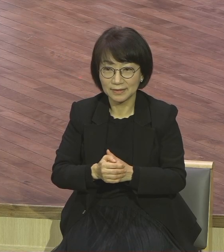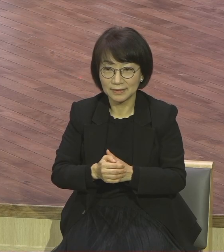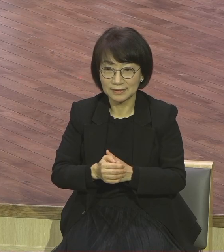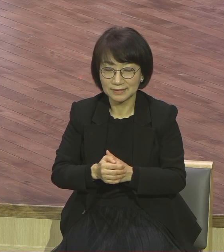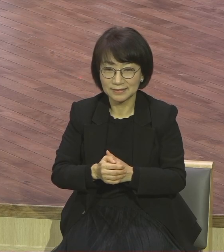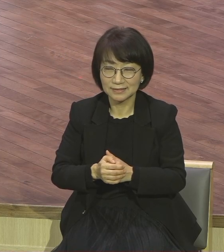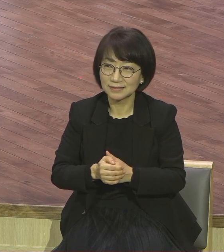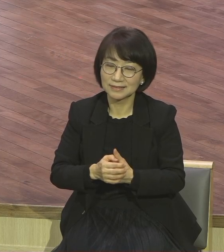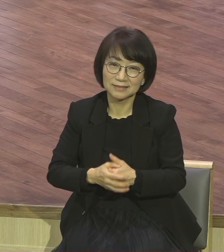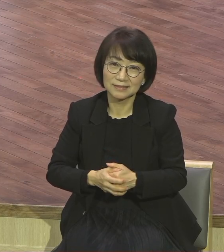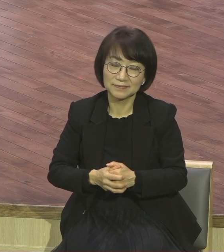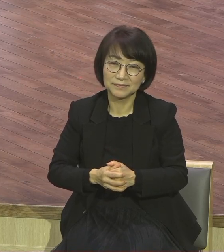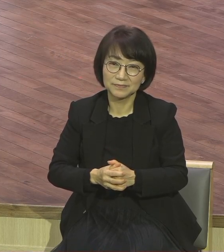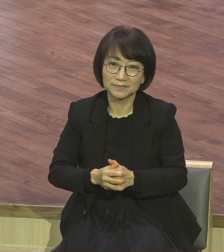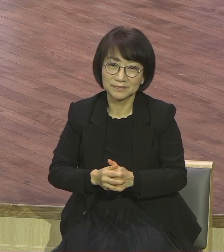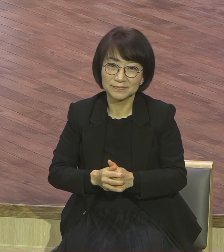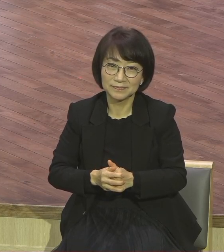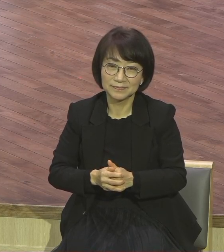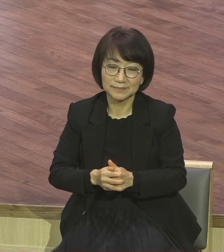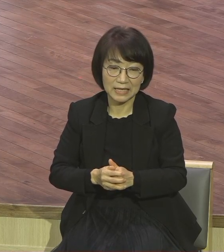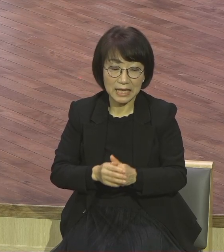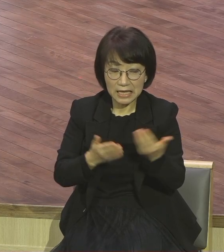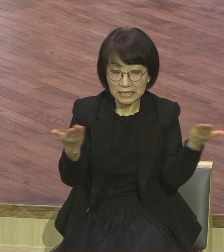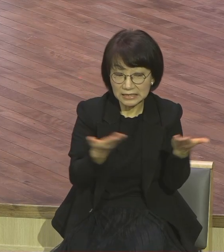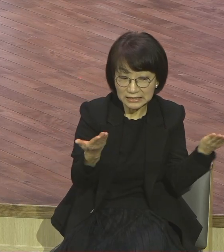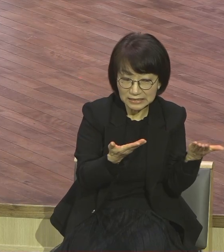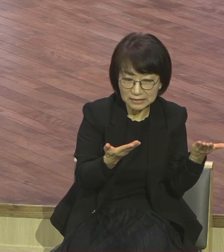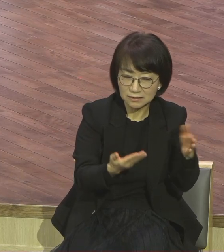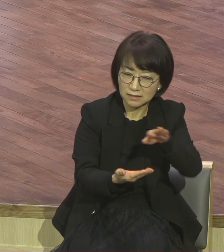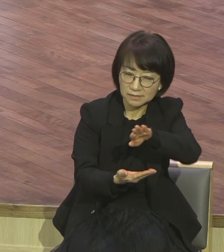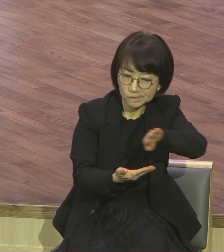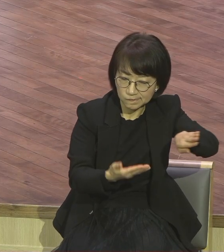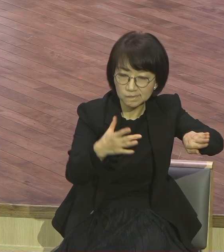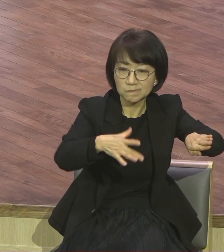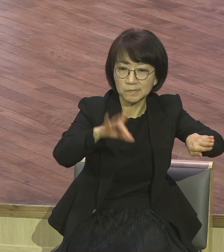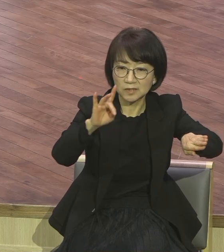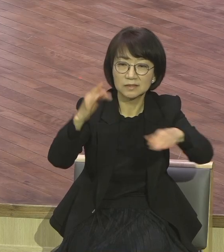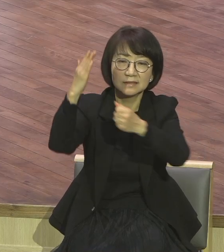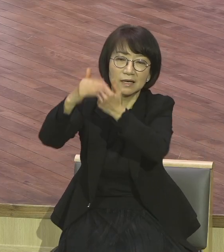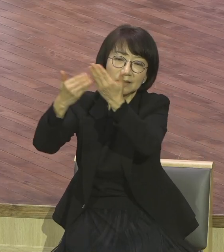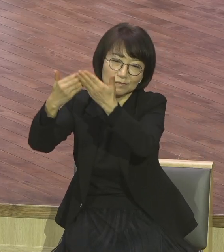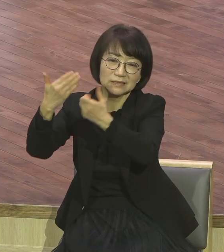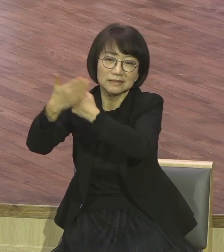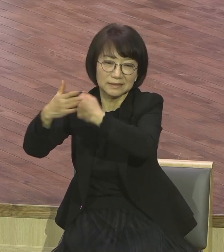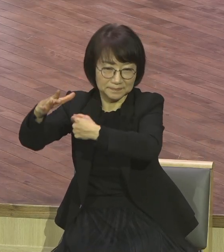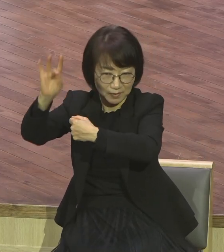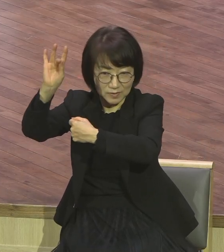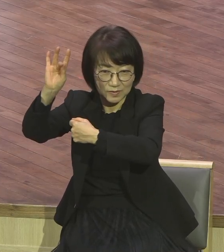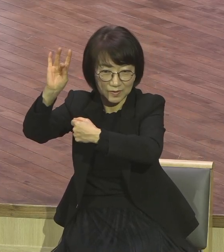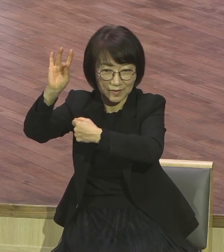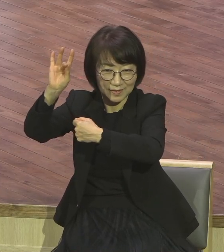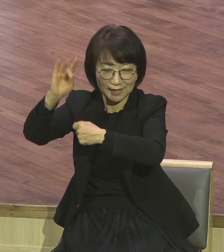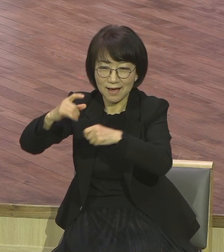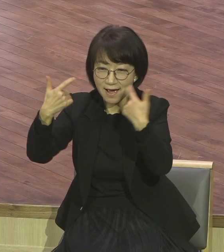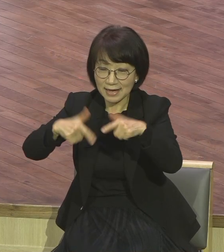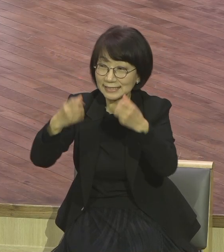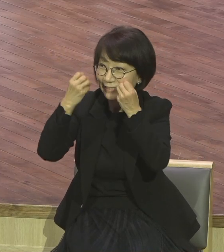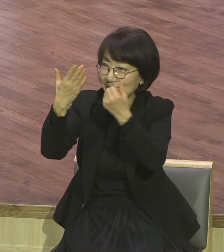은혜 좀 받아라 일하기 전에 은혜부터 먼저 받아라 그래서 너 너의 신의 은혜를 기대하고 어떤